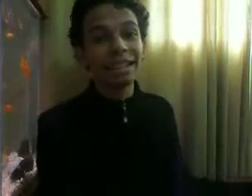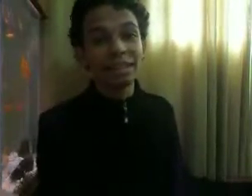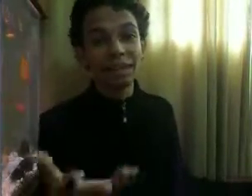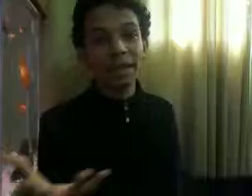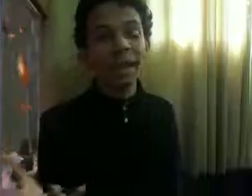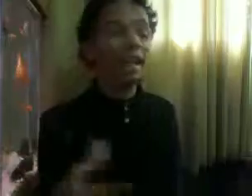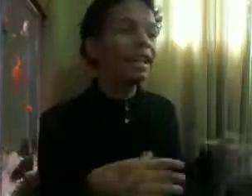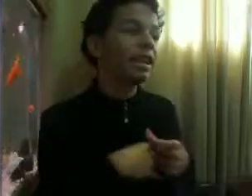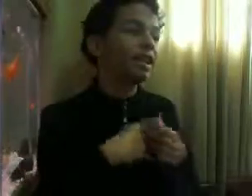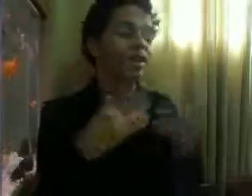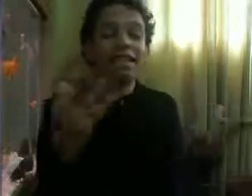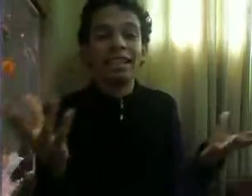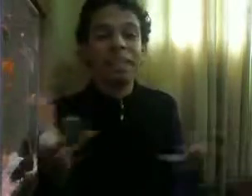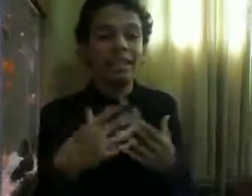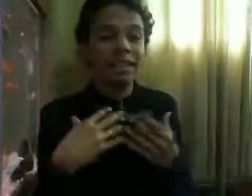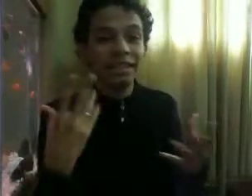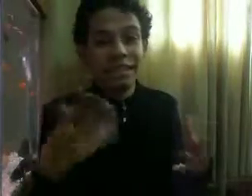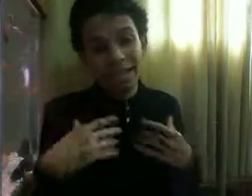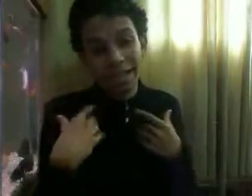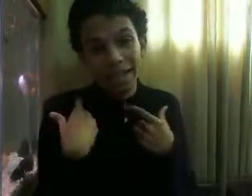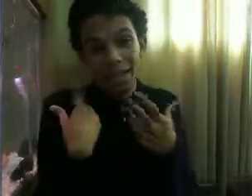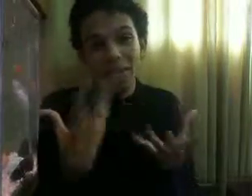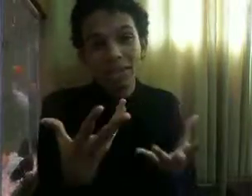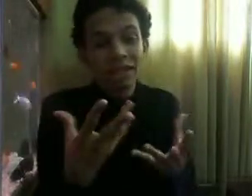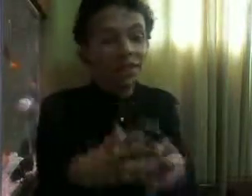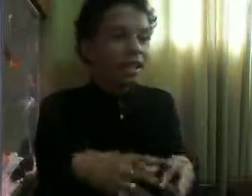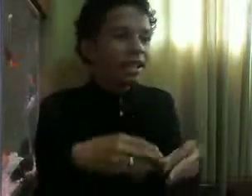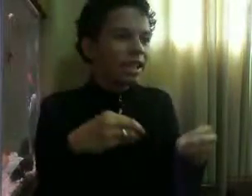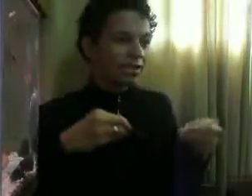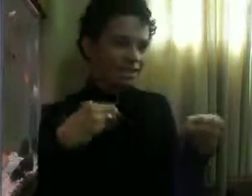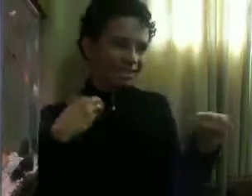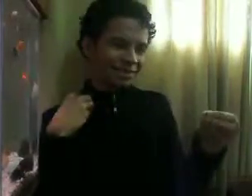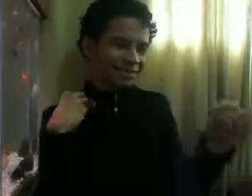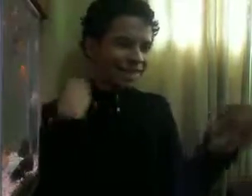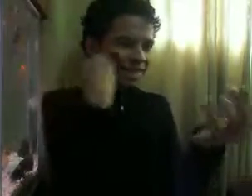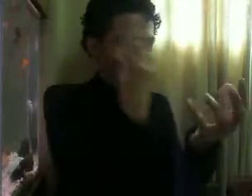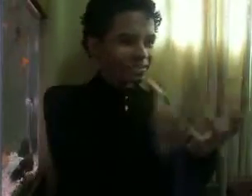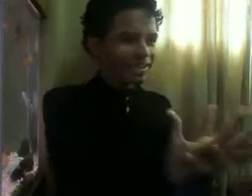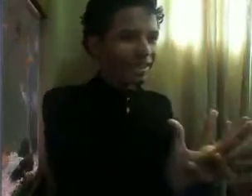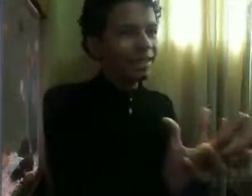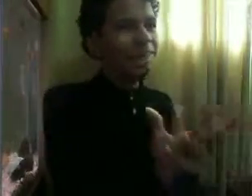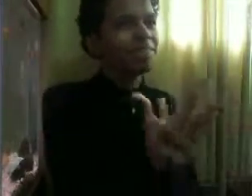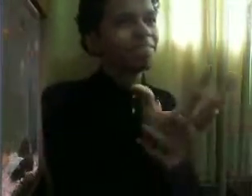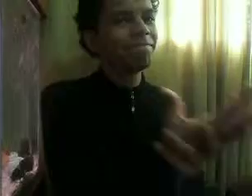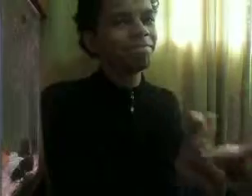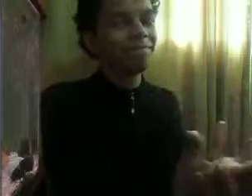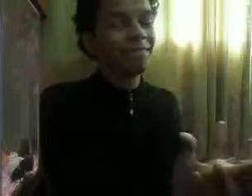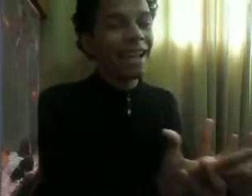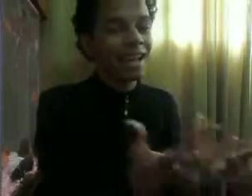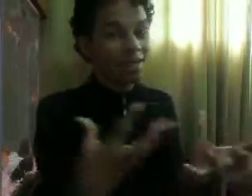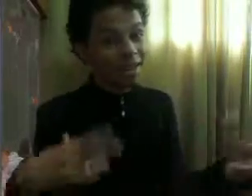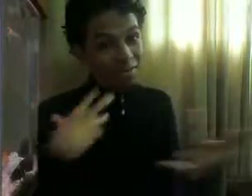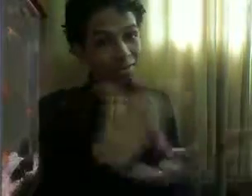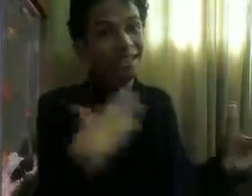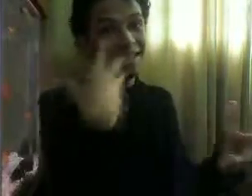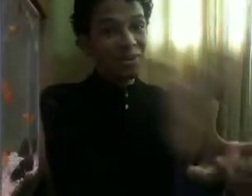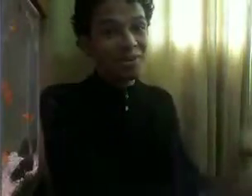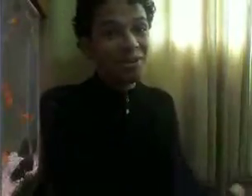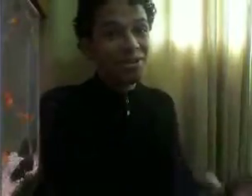empregada Ela não faz nada pra se defender Até acaba gostando E quando ele vai ir Ele vai com muita sede ao pote